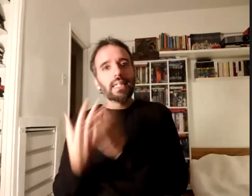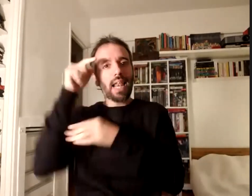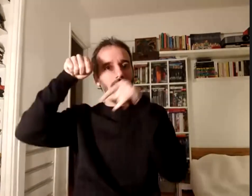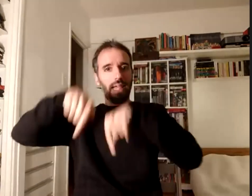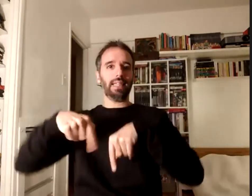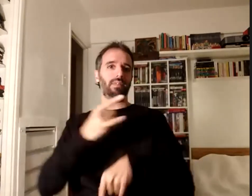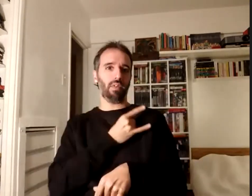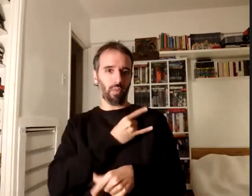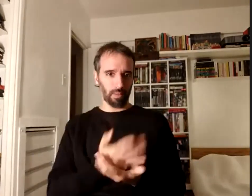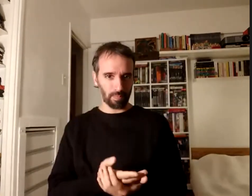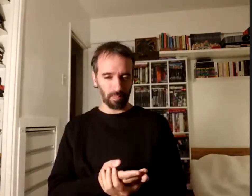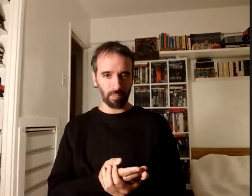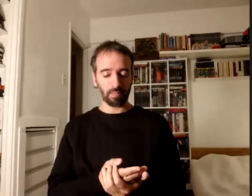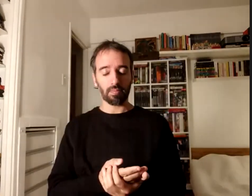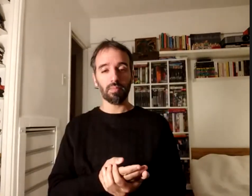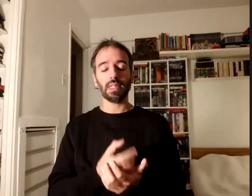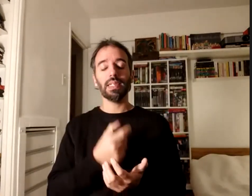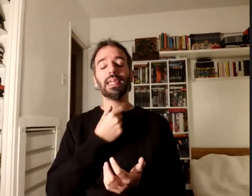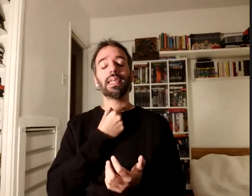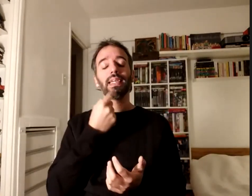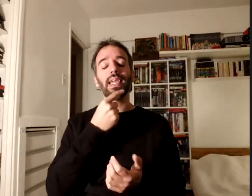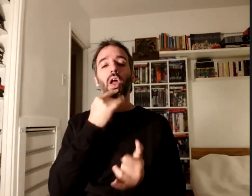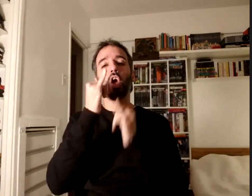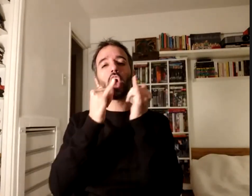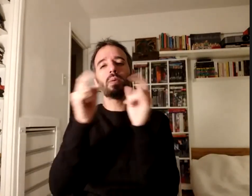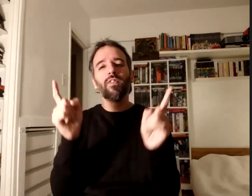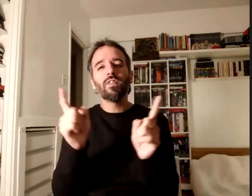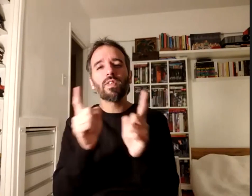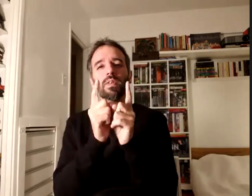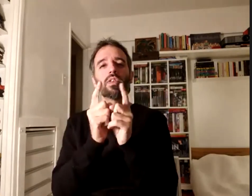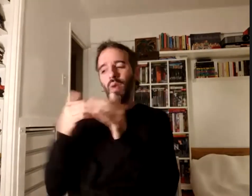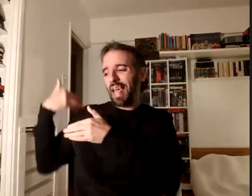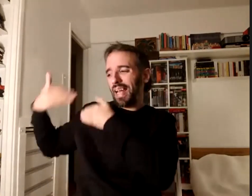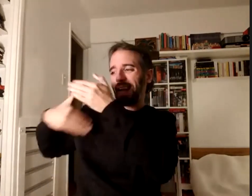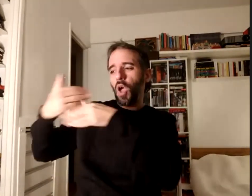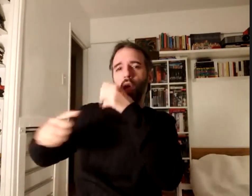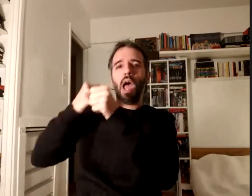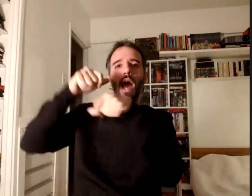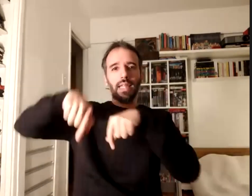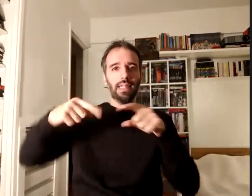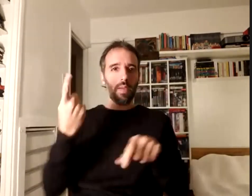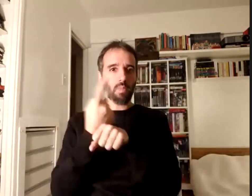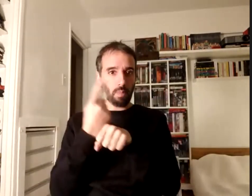quiero en ese sentido relatar brevemente el recorrido que nos trajo hasta este encuentro cómo llegamos hasta acá y hasta este libro